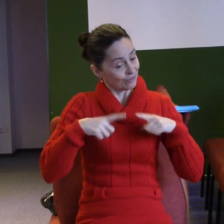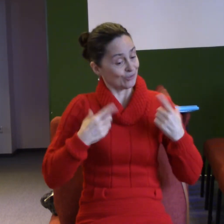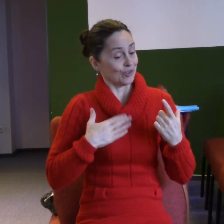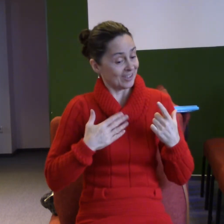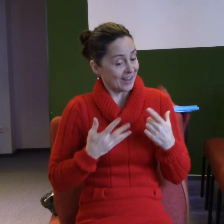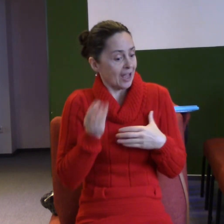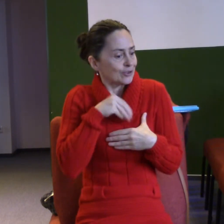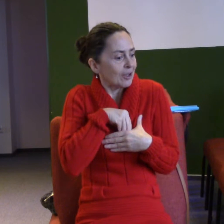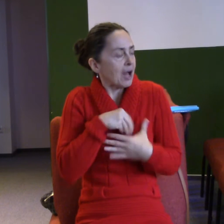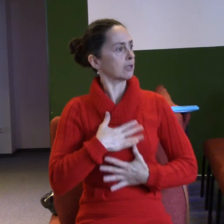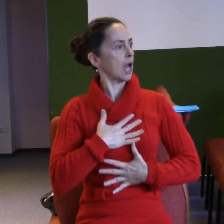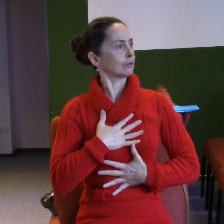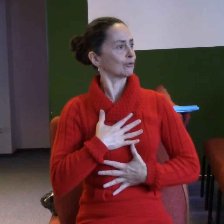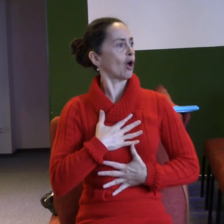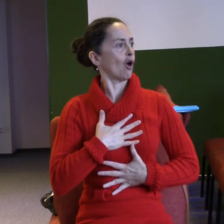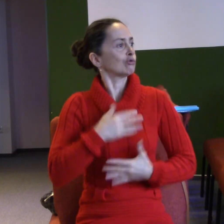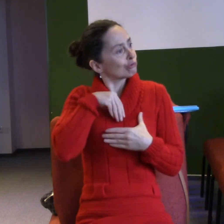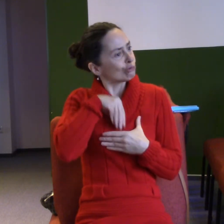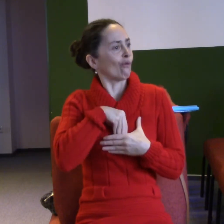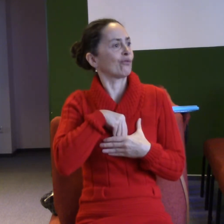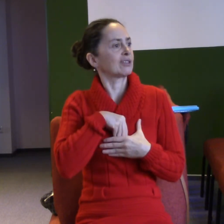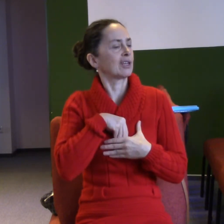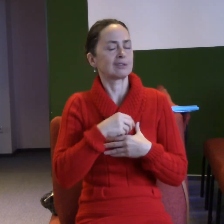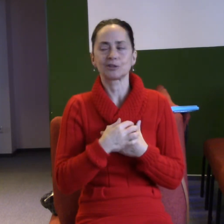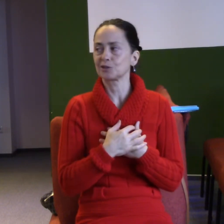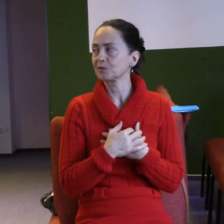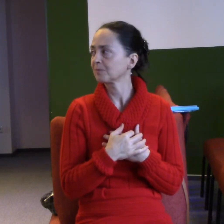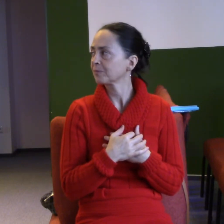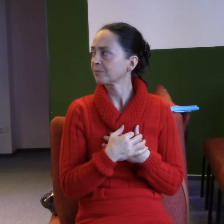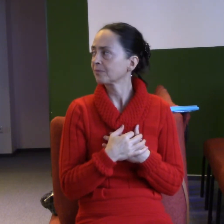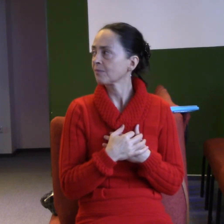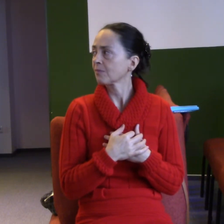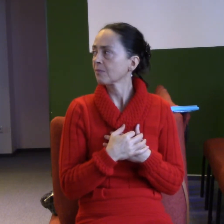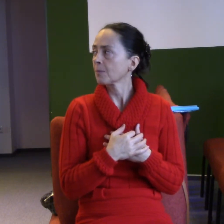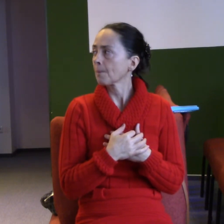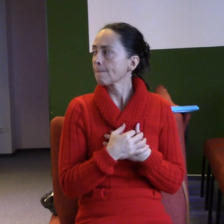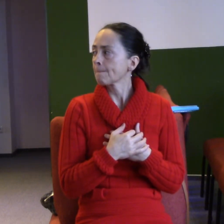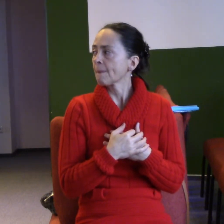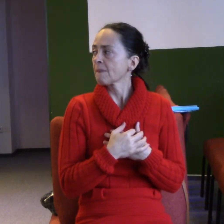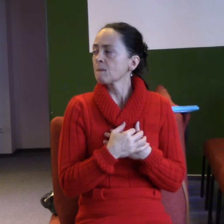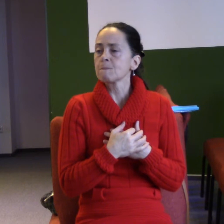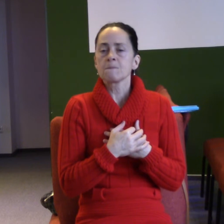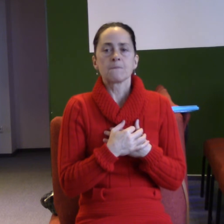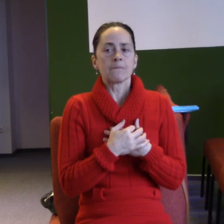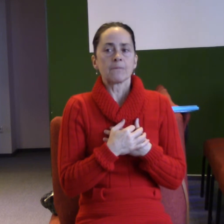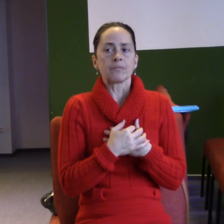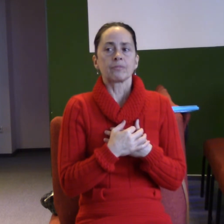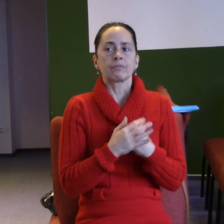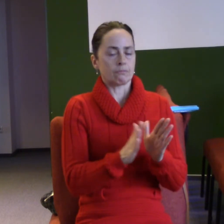A my se podíváme do nějakých míst Božího slova, abychom tomu víc porozuměli, ale